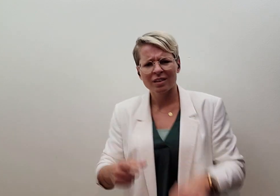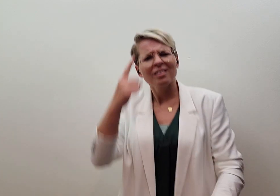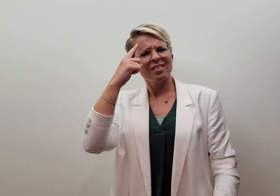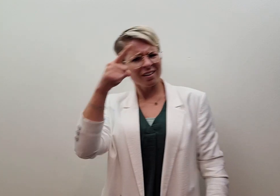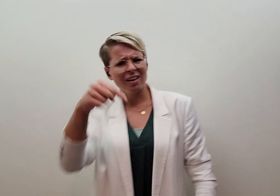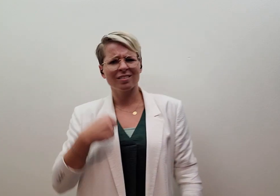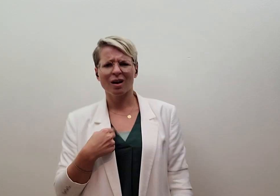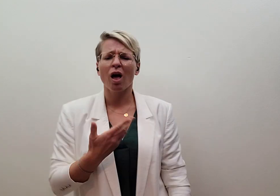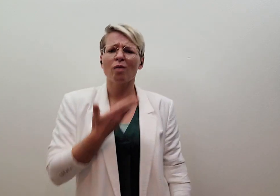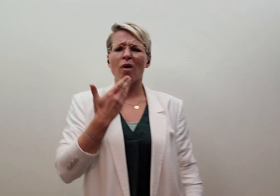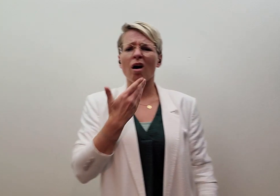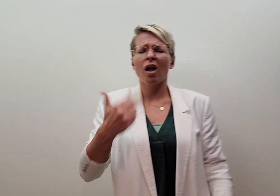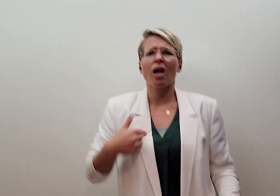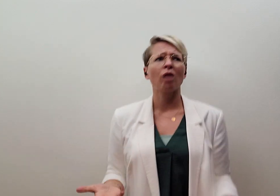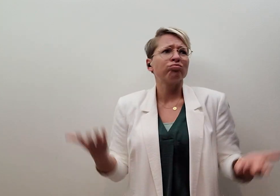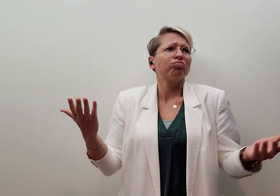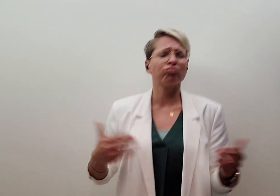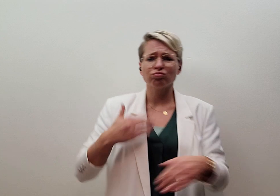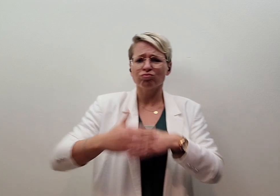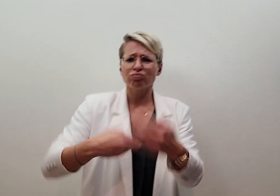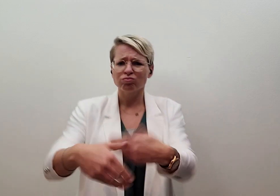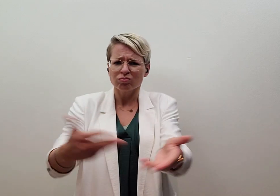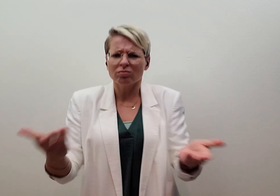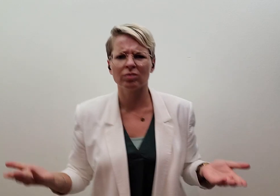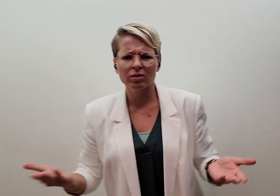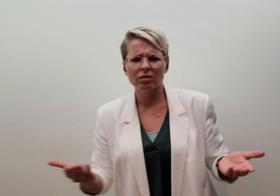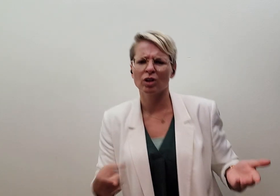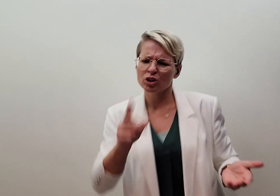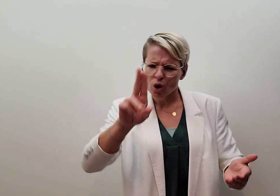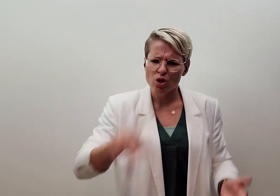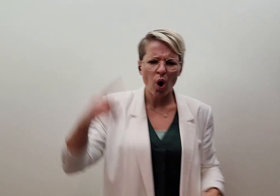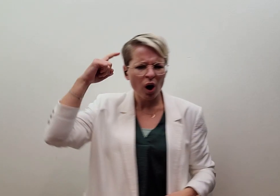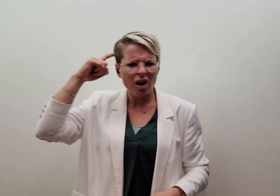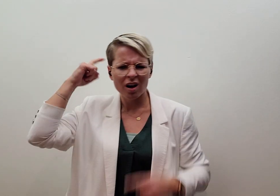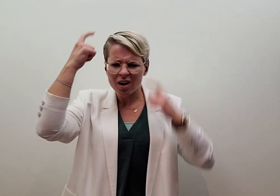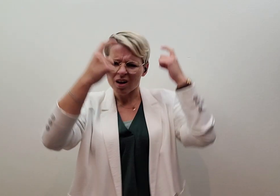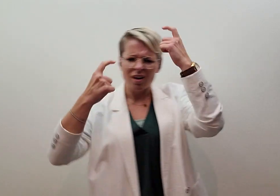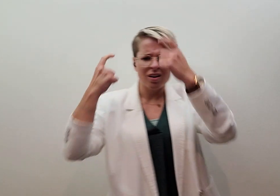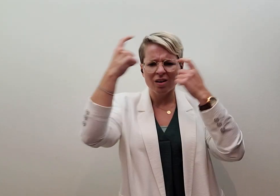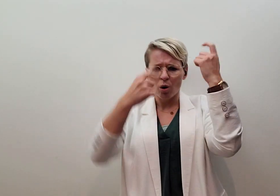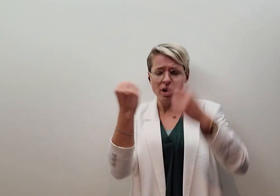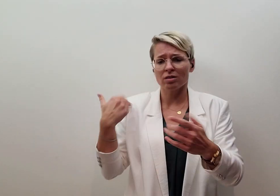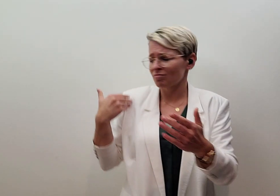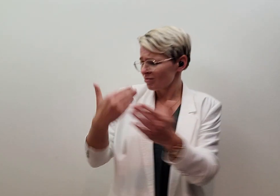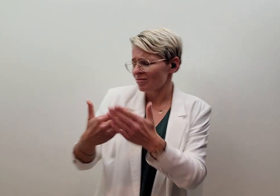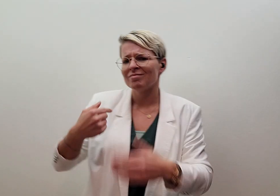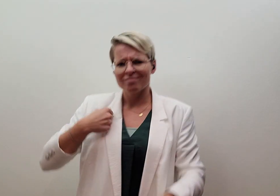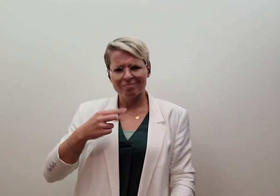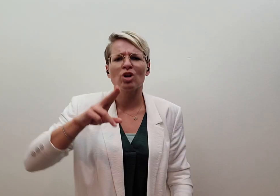Denk je dat het makkelijk is of zo? Je sprook door mijn hoofd, omdat ik nog